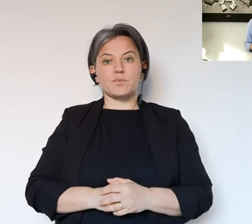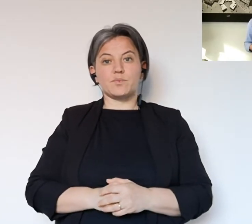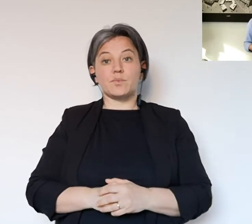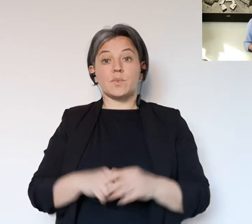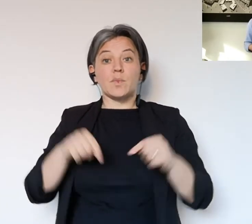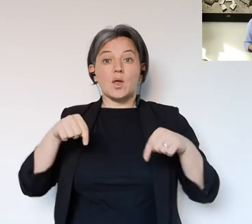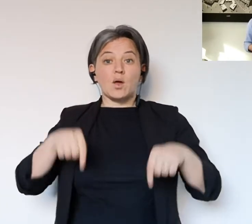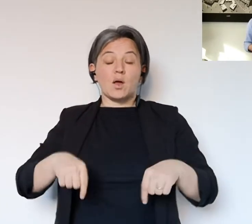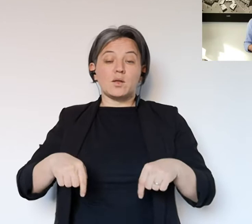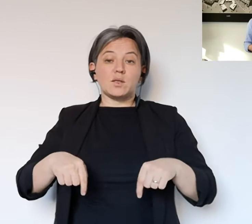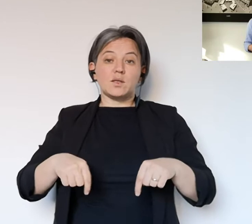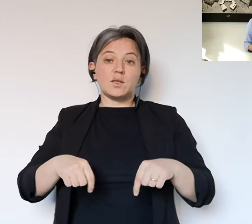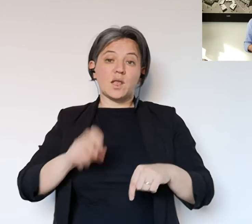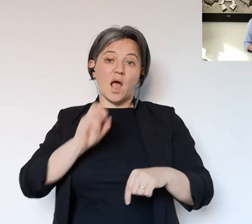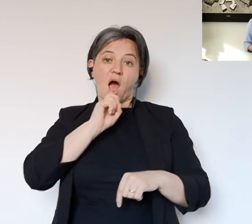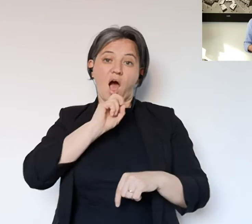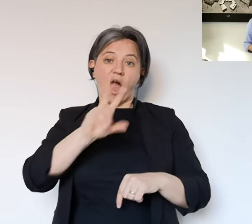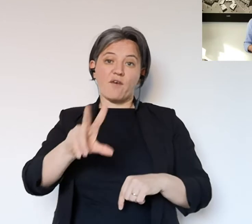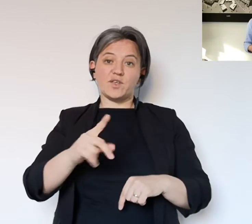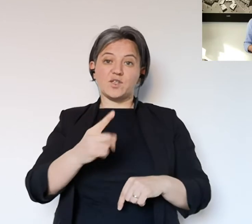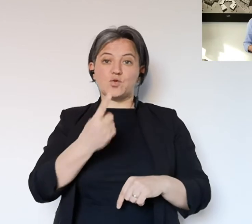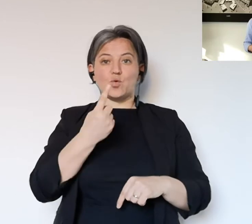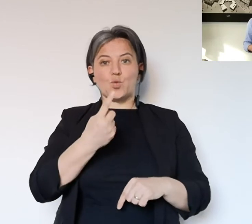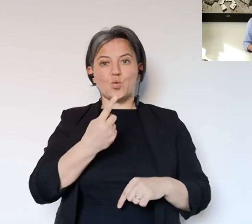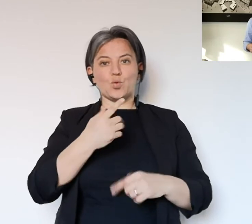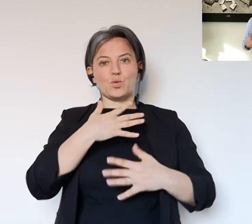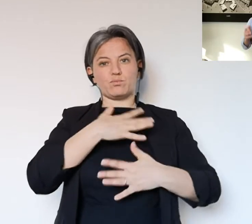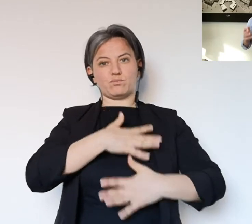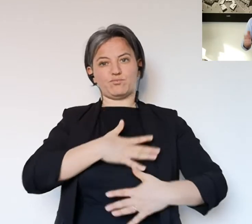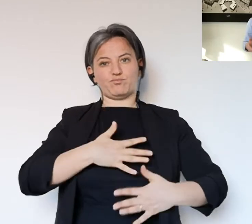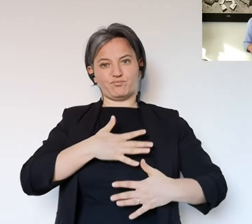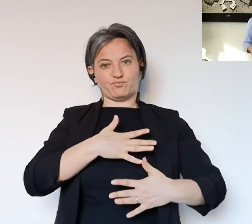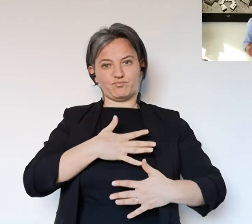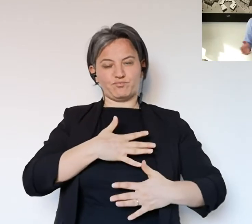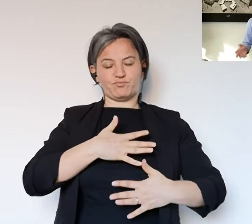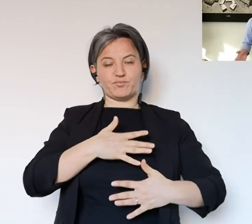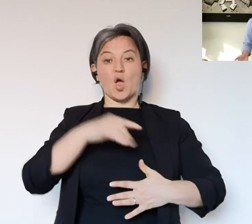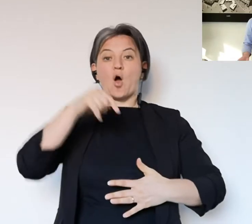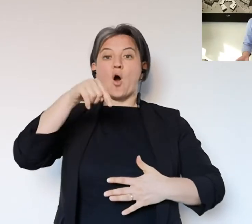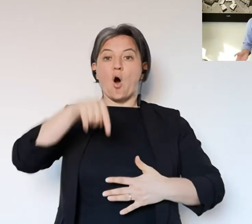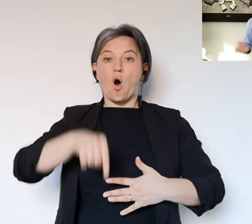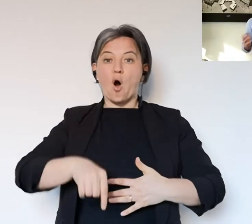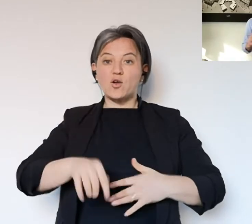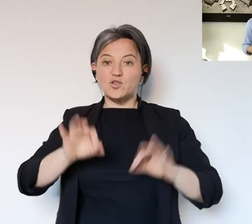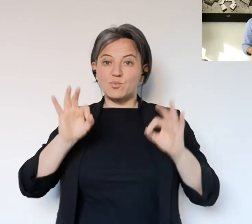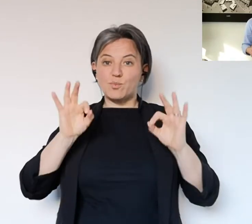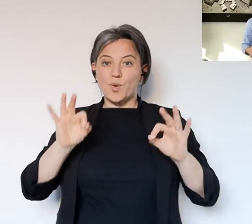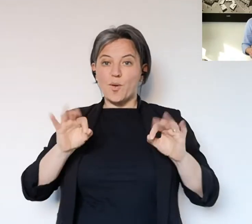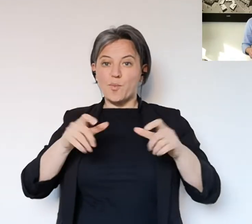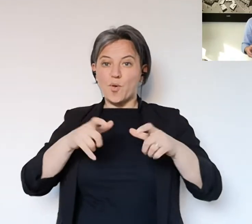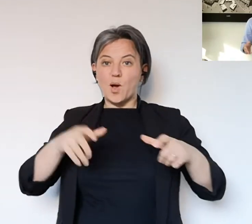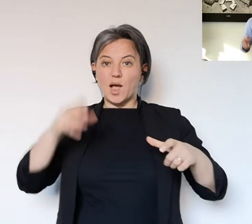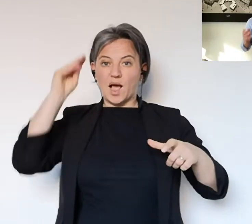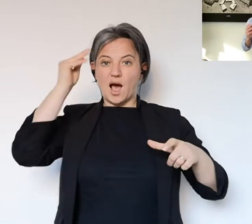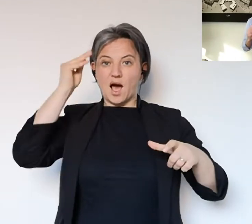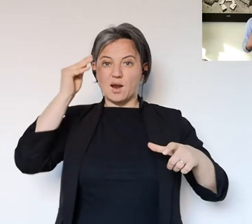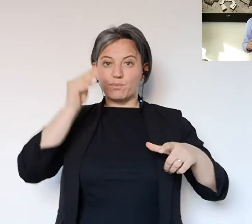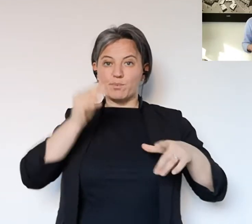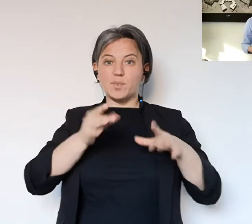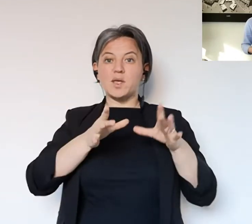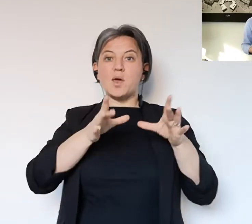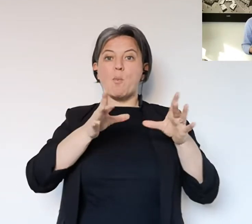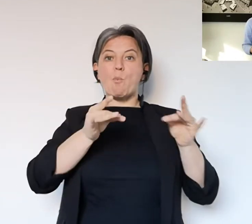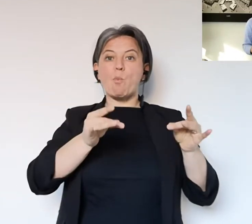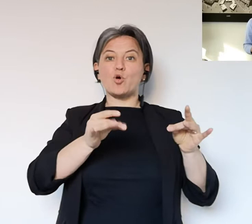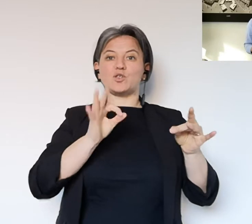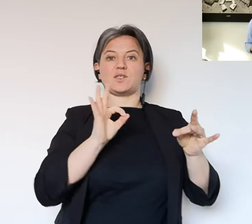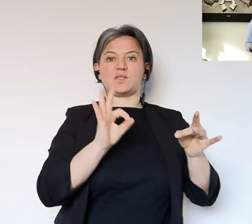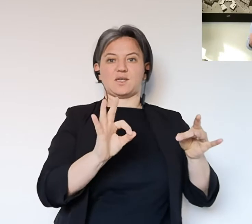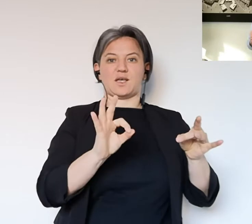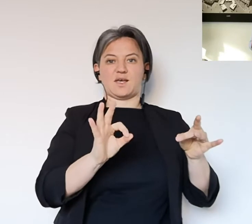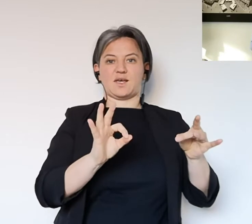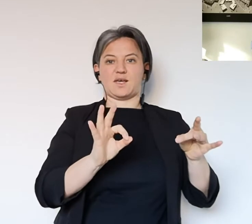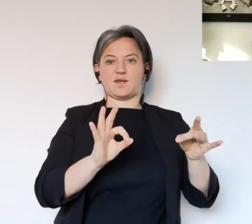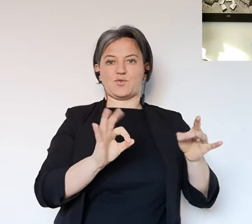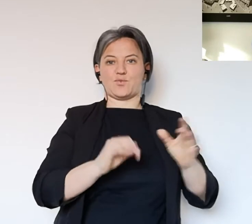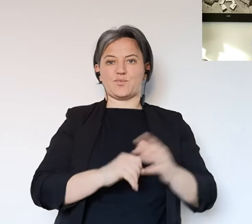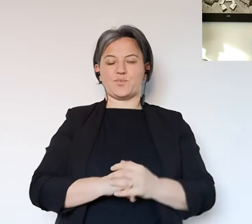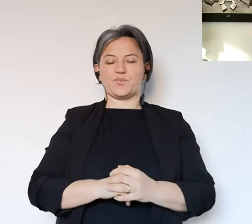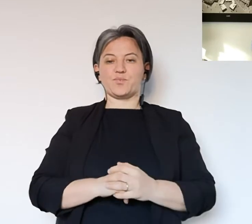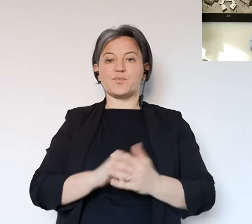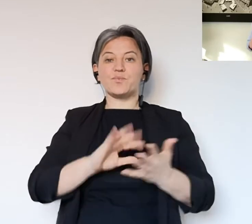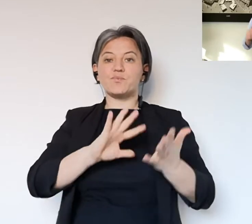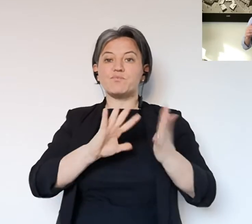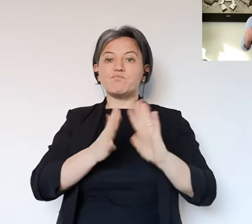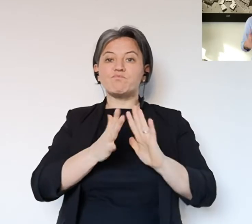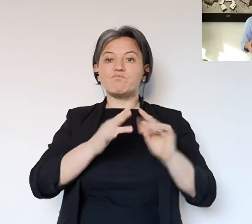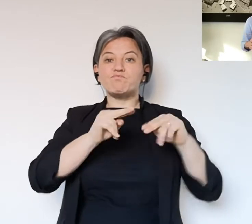provincia di Modena rispetto alla giornata di ieri. Qua diamo una prima notizia estremamente positiva, oggi